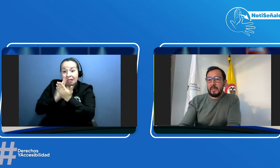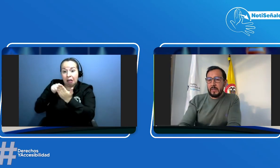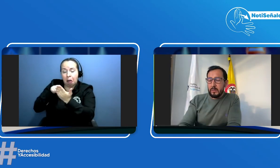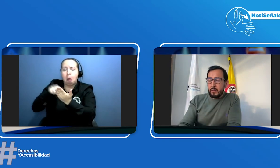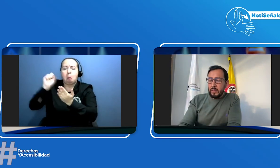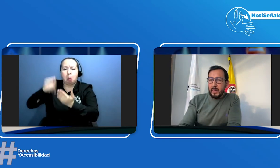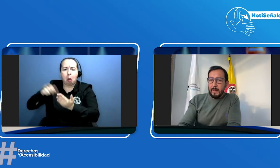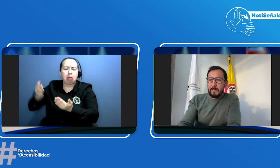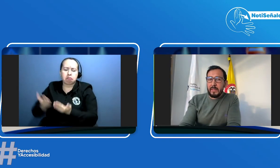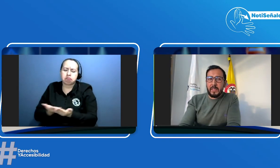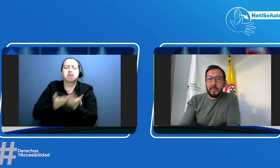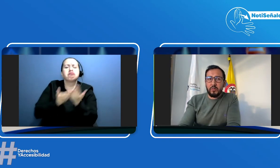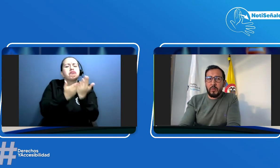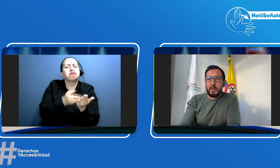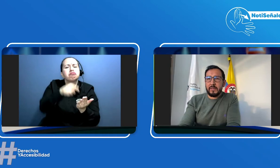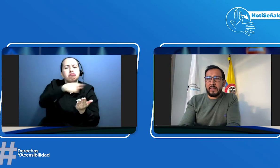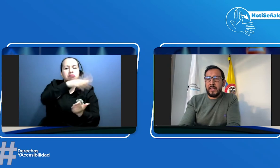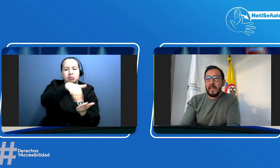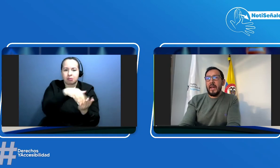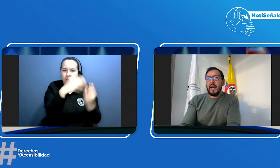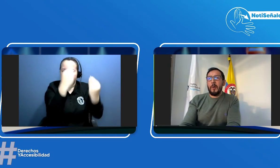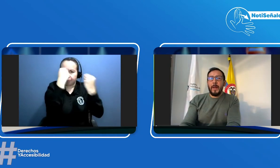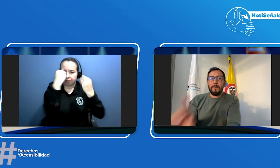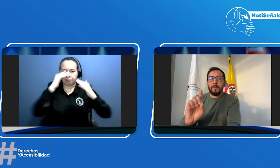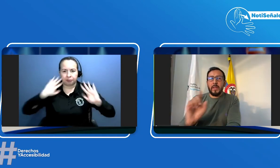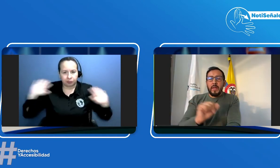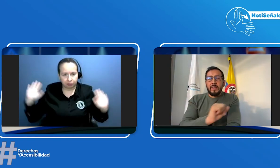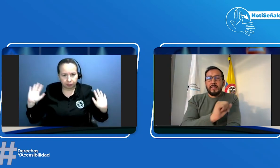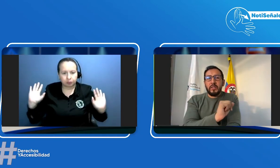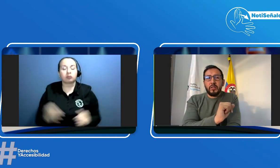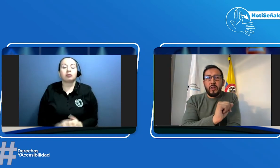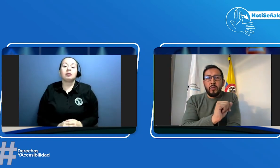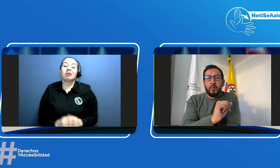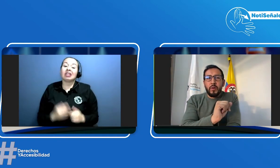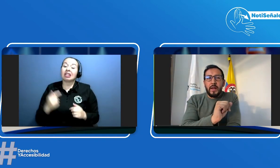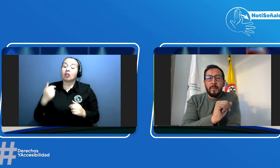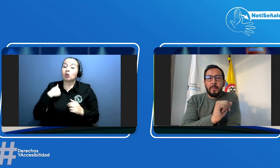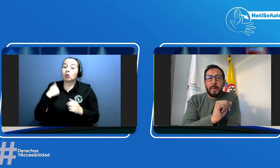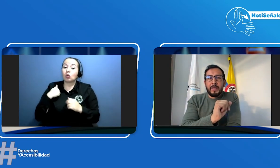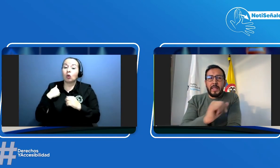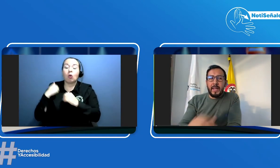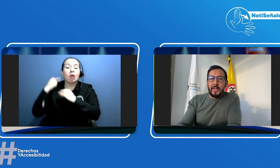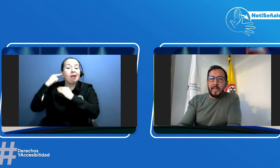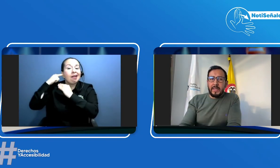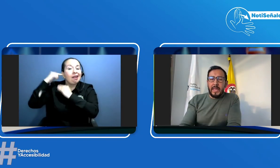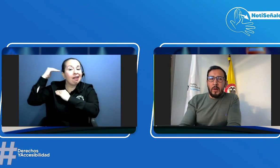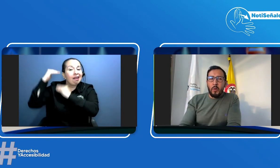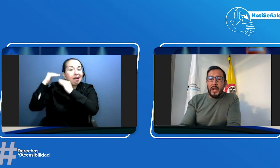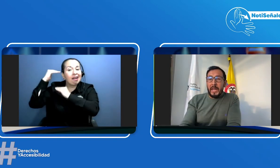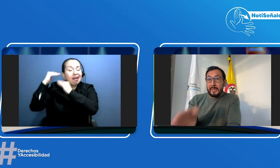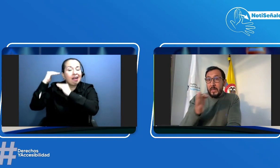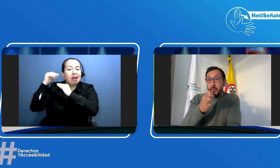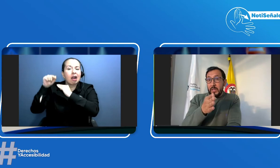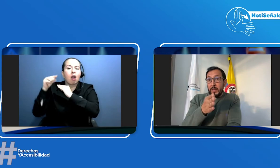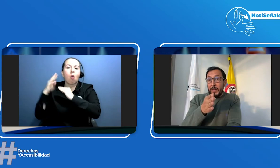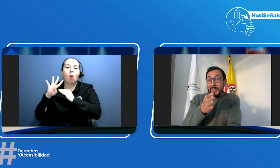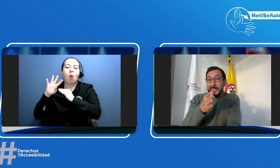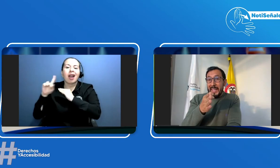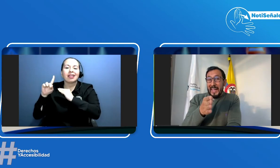centro de enseñanza automovilística ahora si yo tengo una pérdida de 41 decibeles a